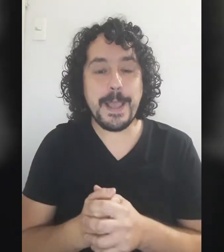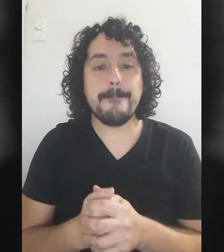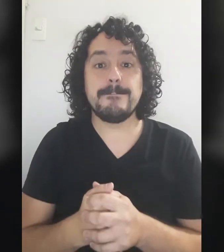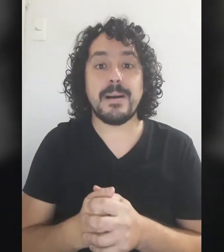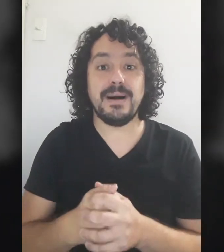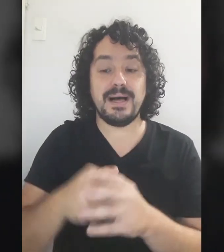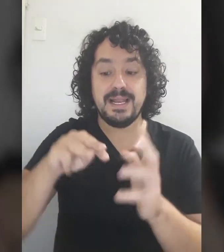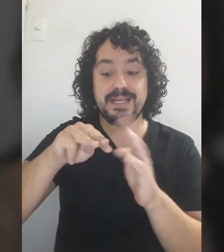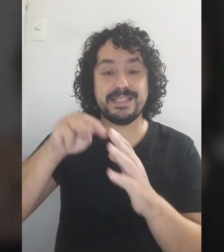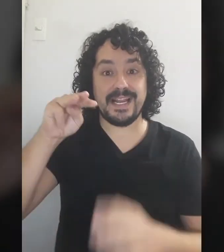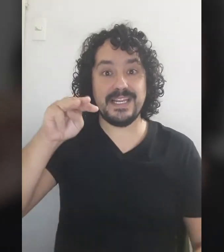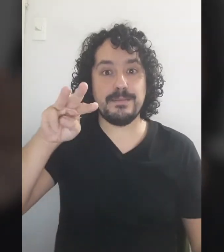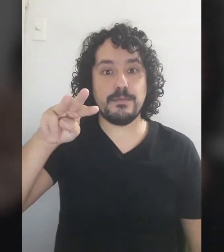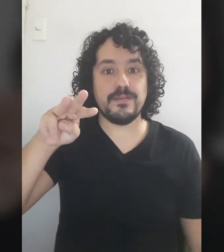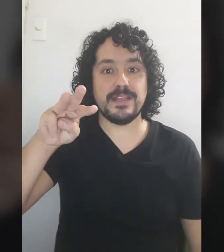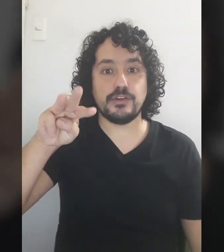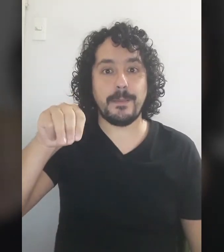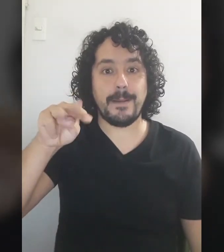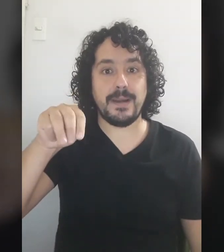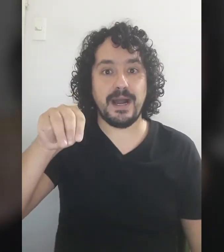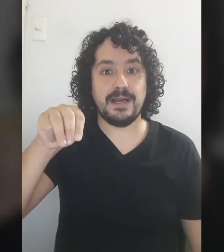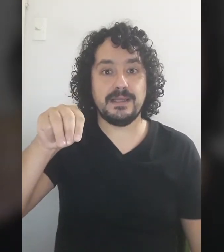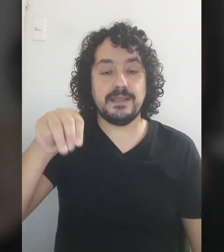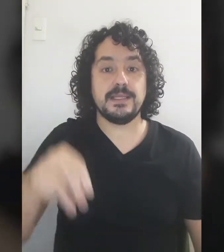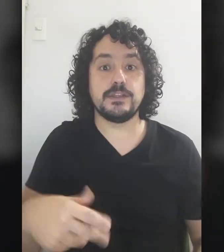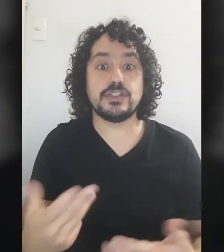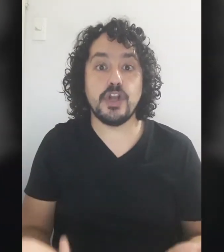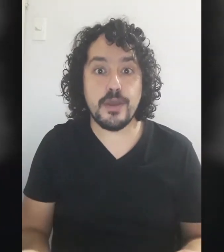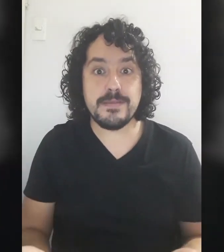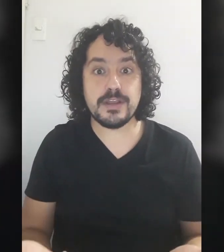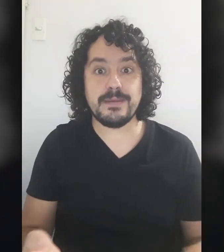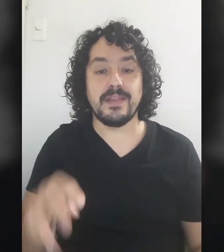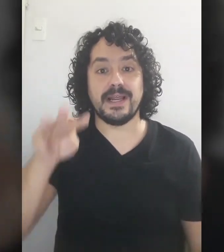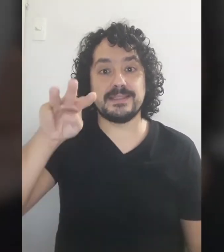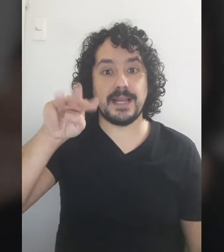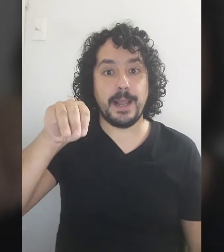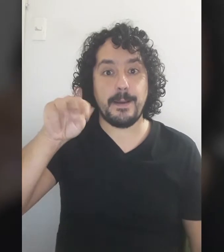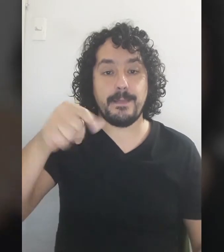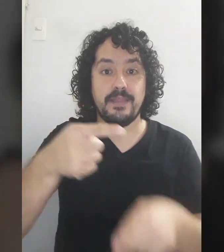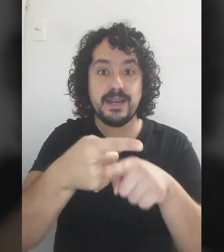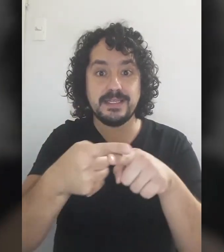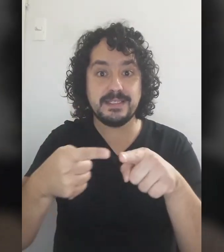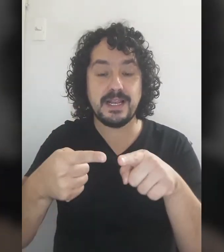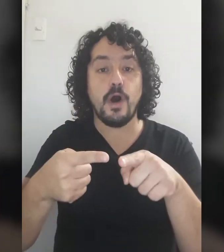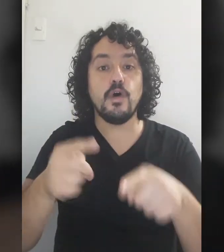Mamá, la letra M en movimiento mamá Entonces lo mismo que madrastra Madrastra o